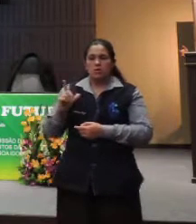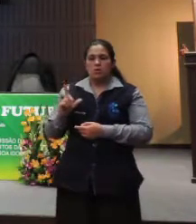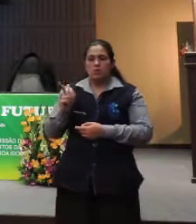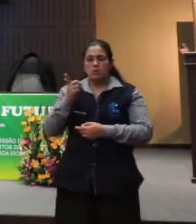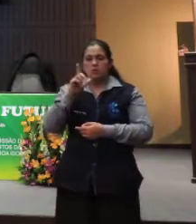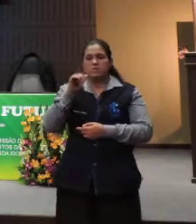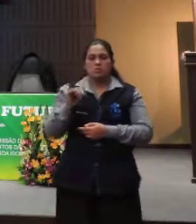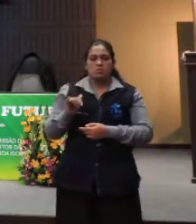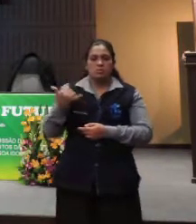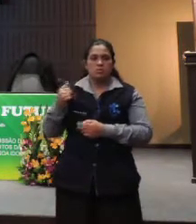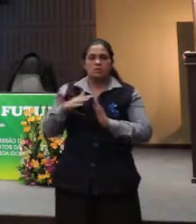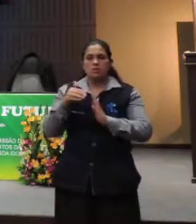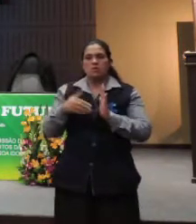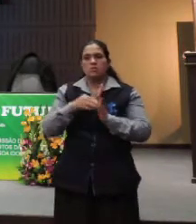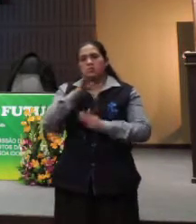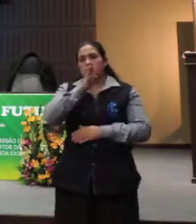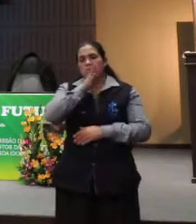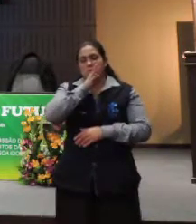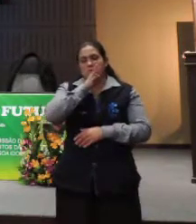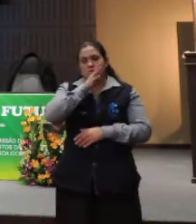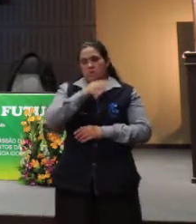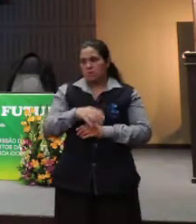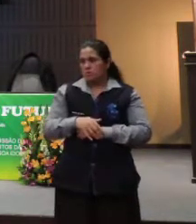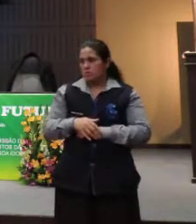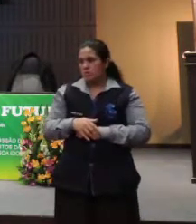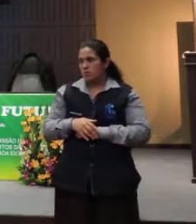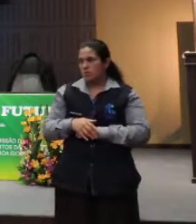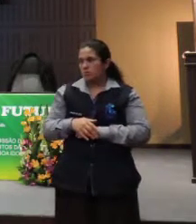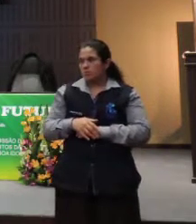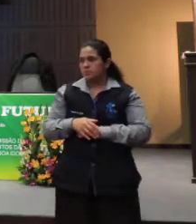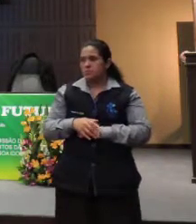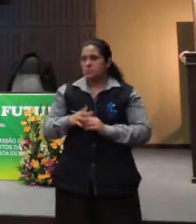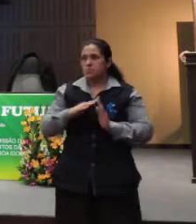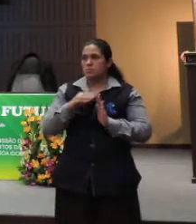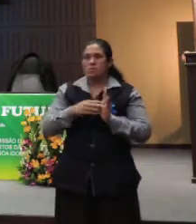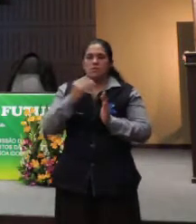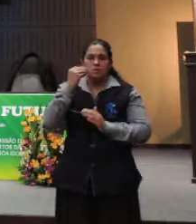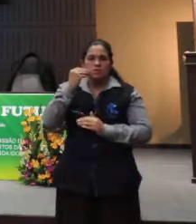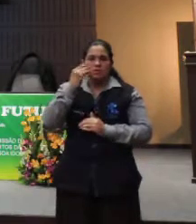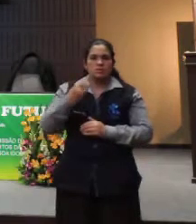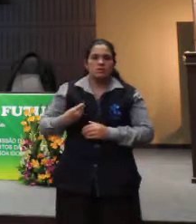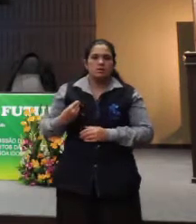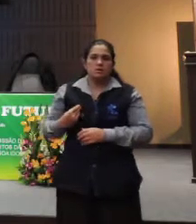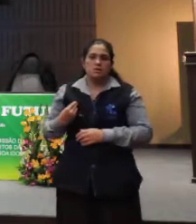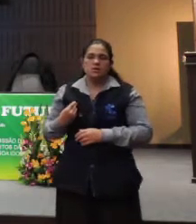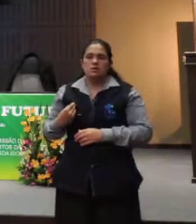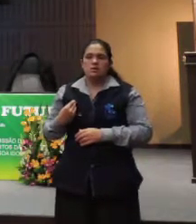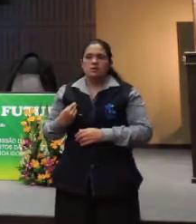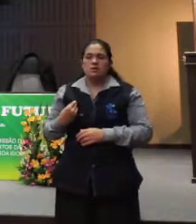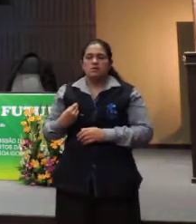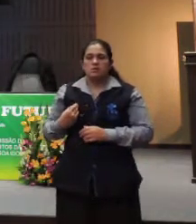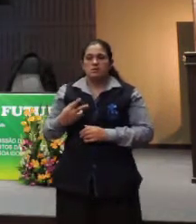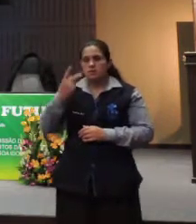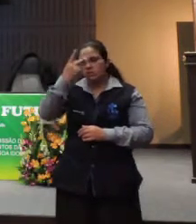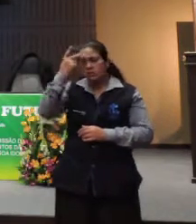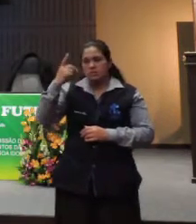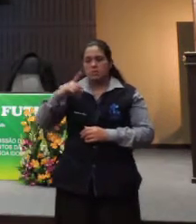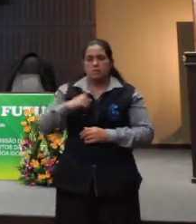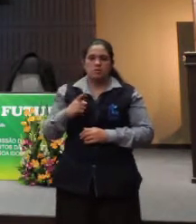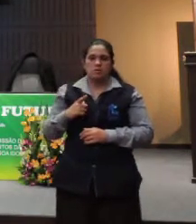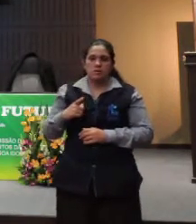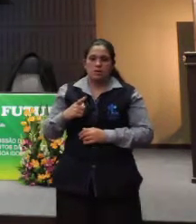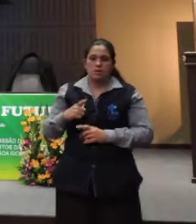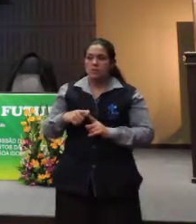do conhecimento, das experiências de vida que essas pessoas idosas têm para trazer.